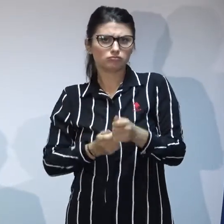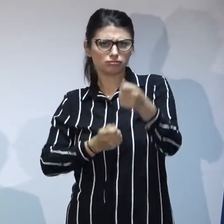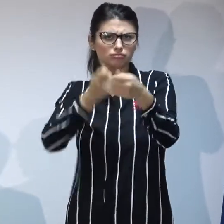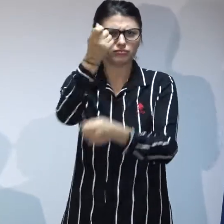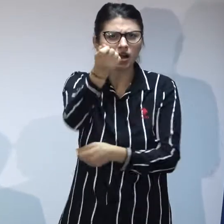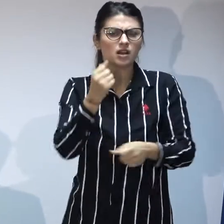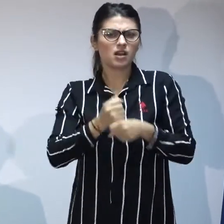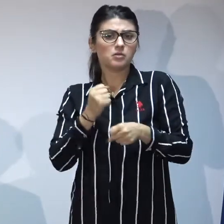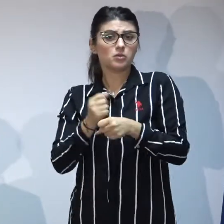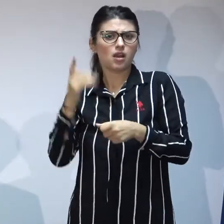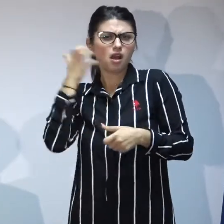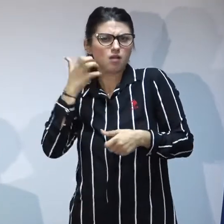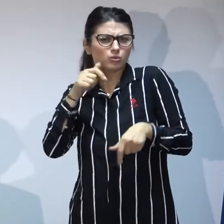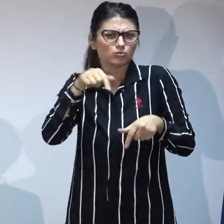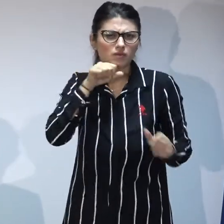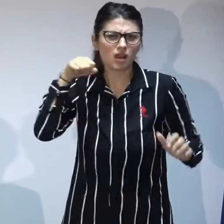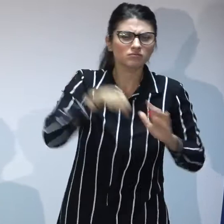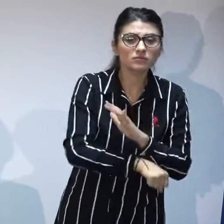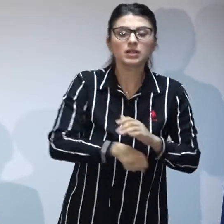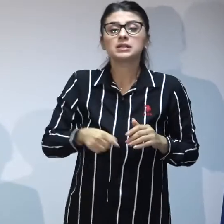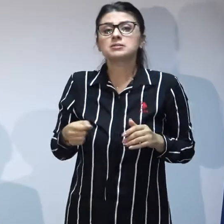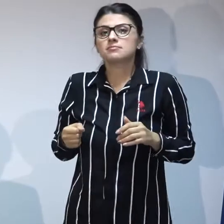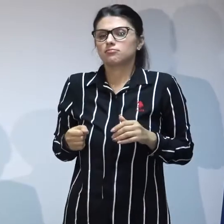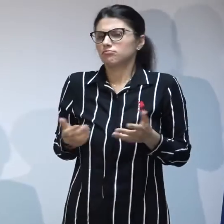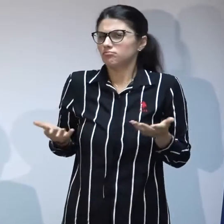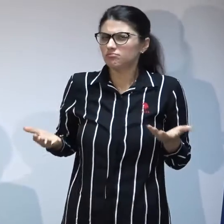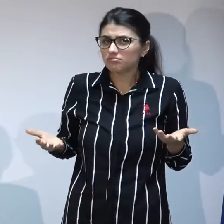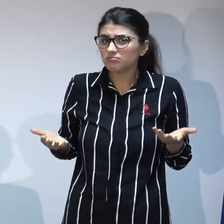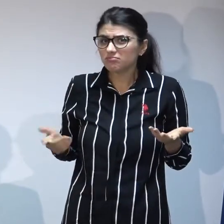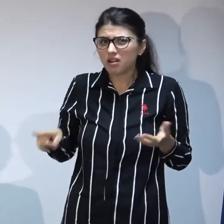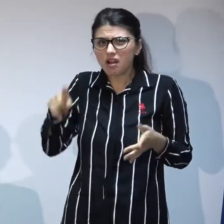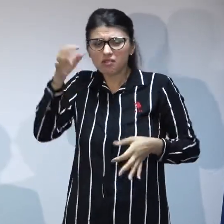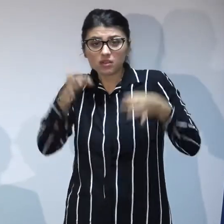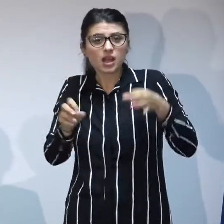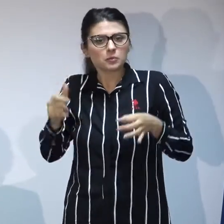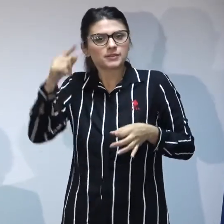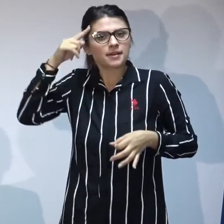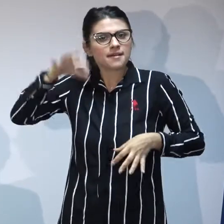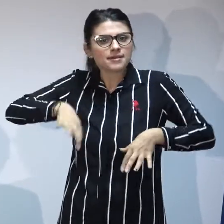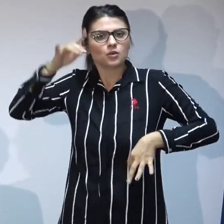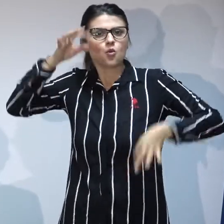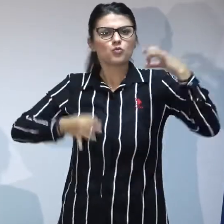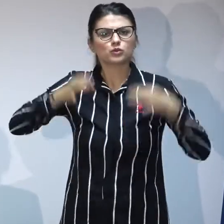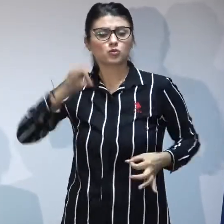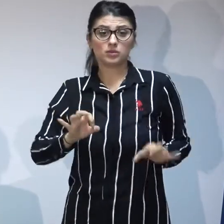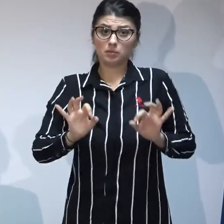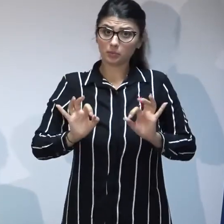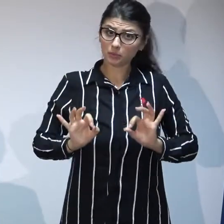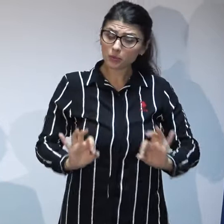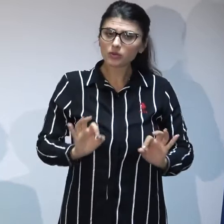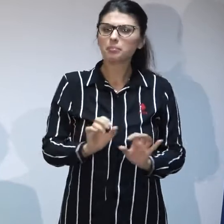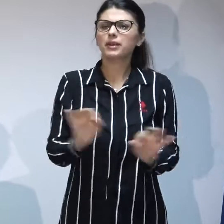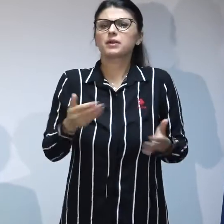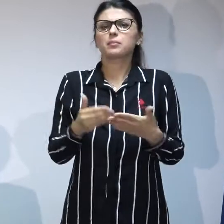din acele familii. Deci, în loc să găsească o alternativă pentru acești copii, ideal adopția,